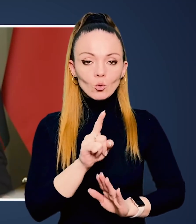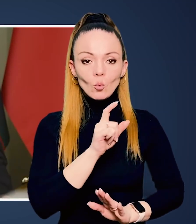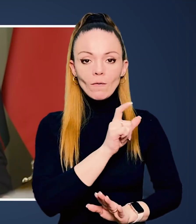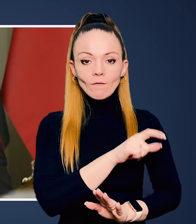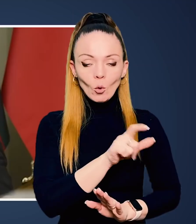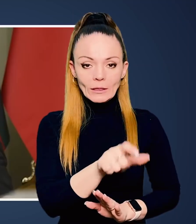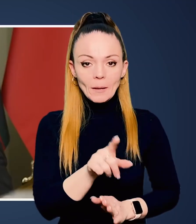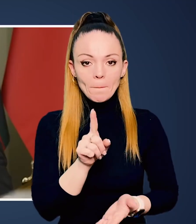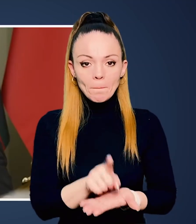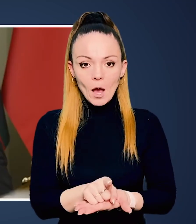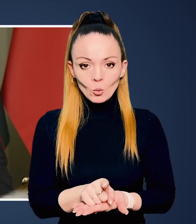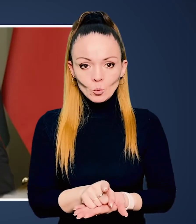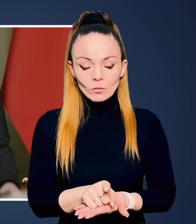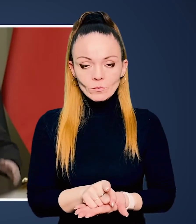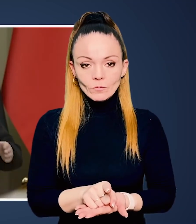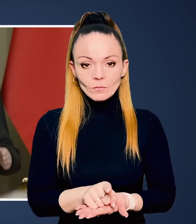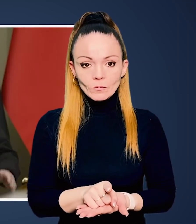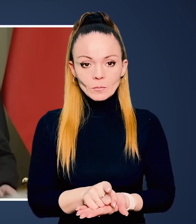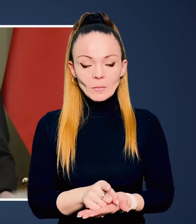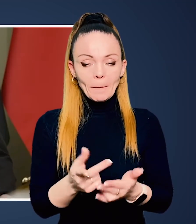спочатку вони мають